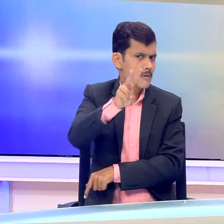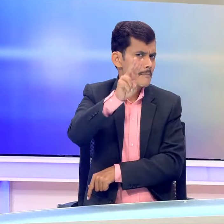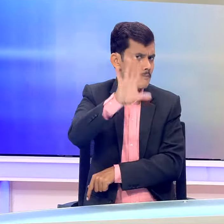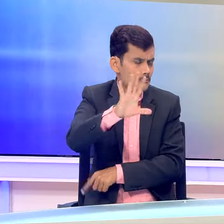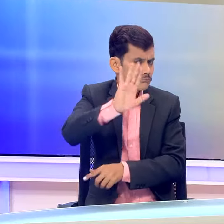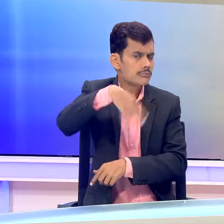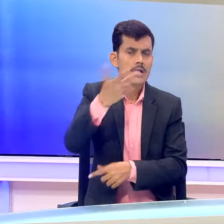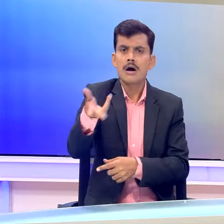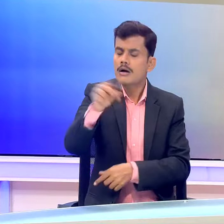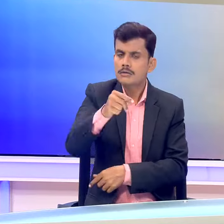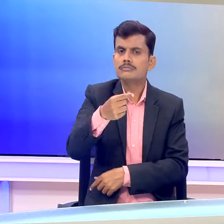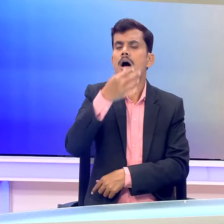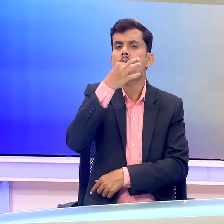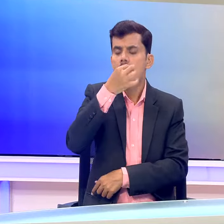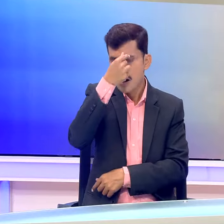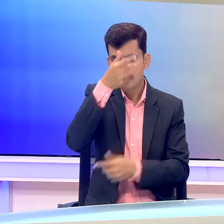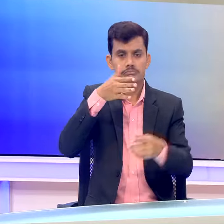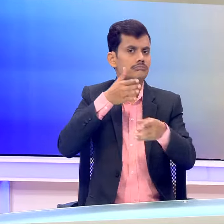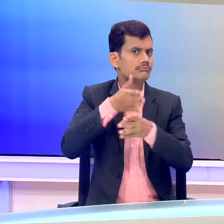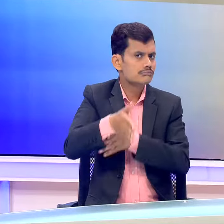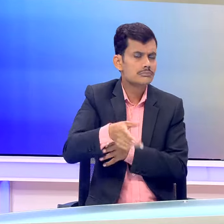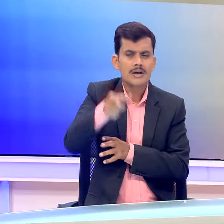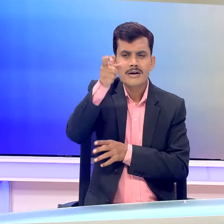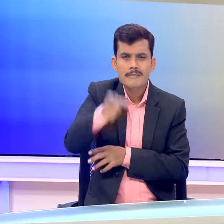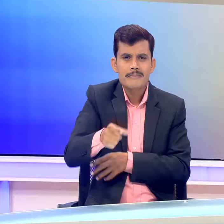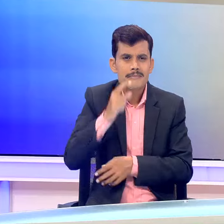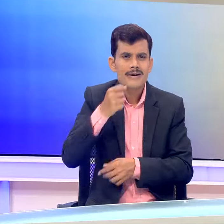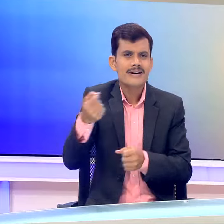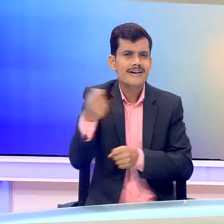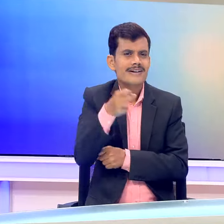पोलियों से 10 महिने के एक बच्चे की मौत हुई थी